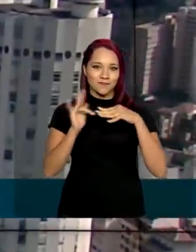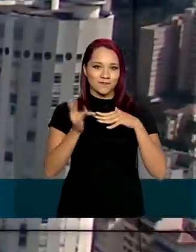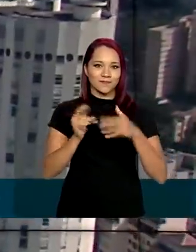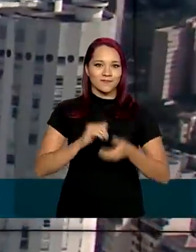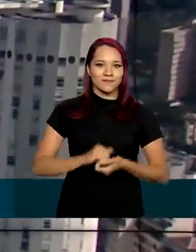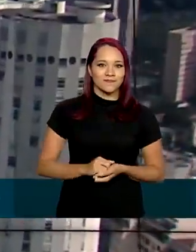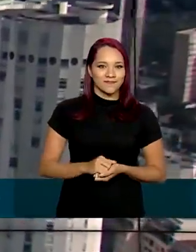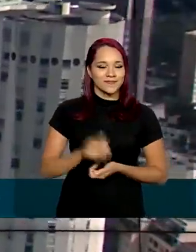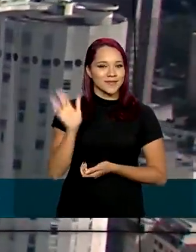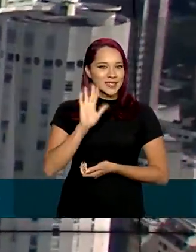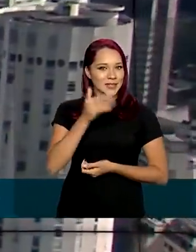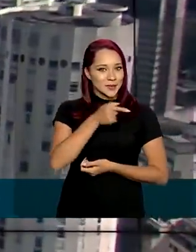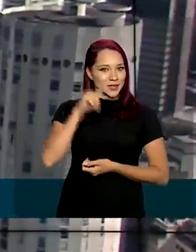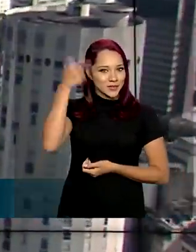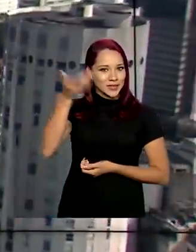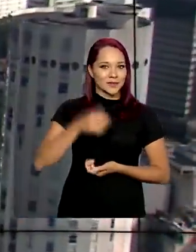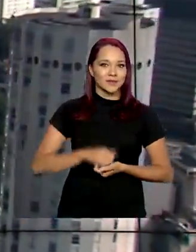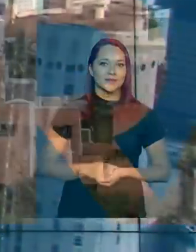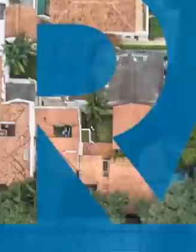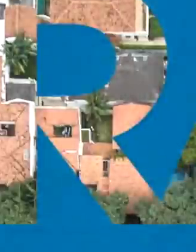sociais. Até semana que vem!